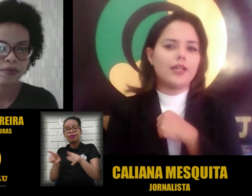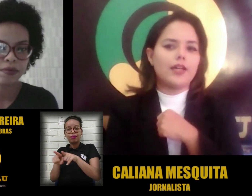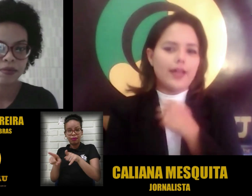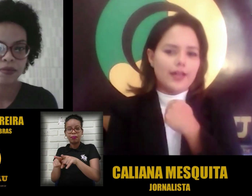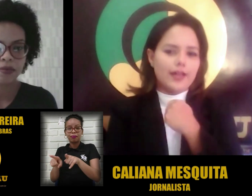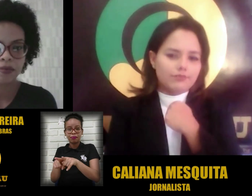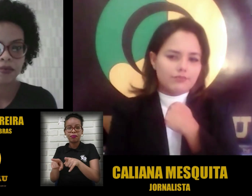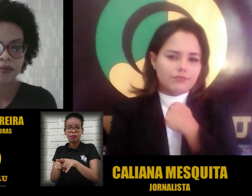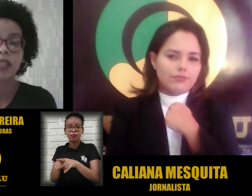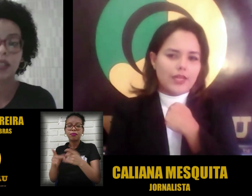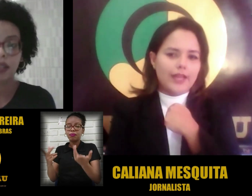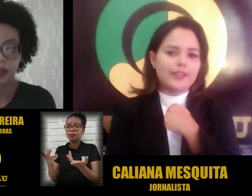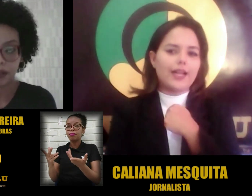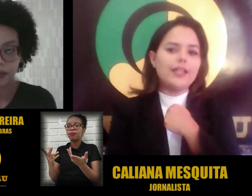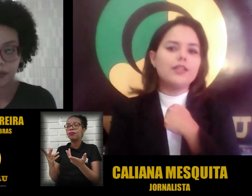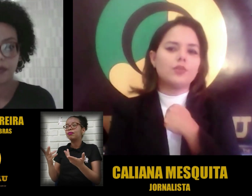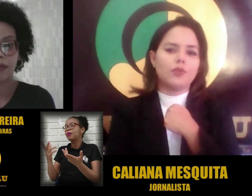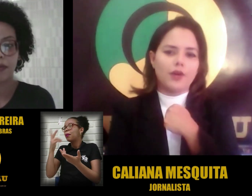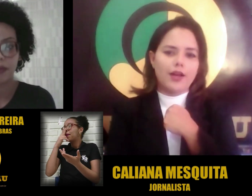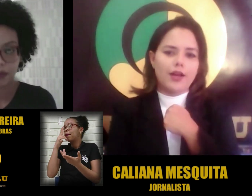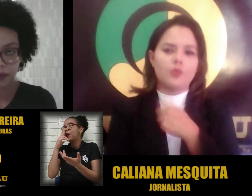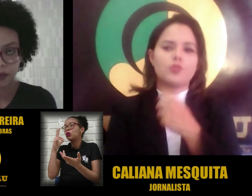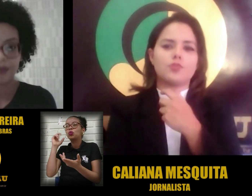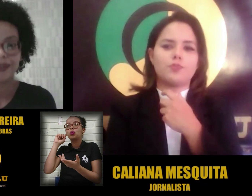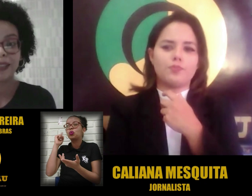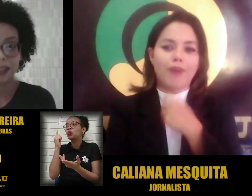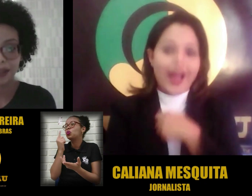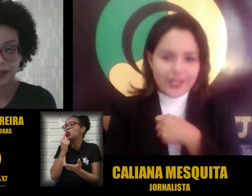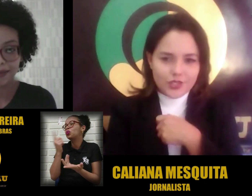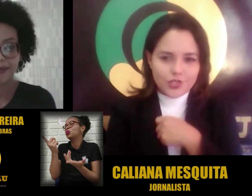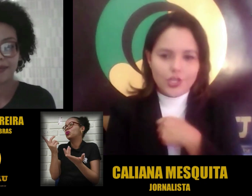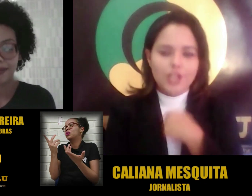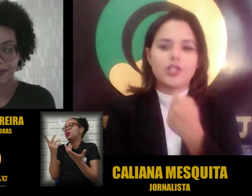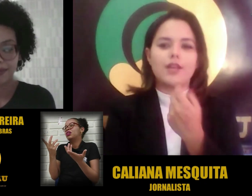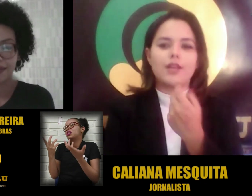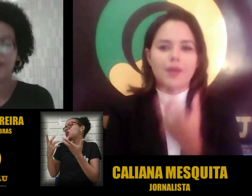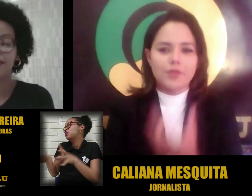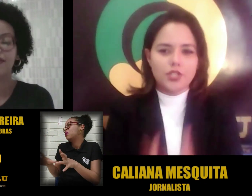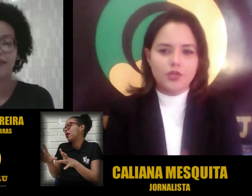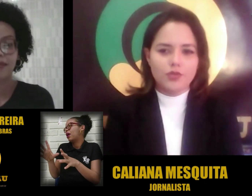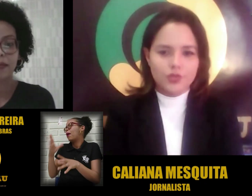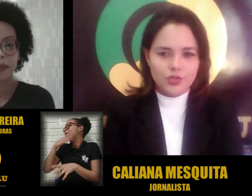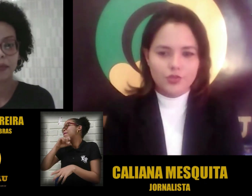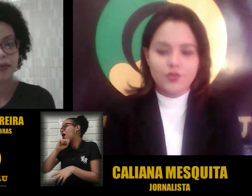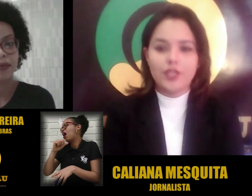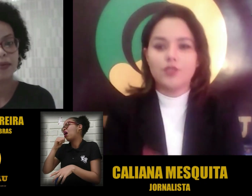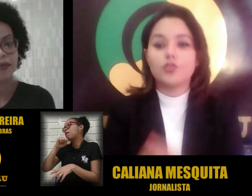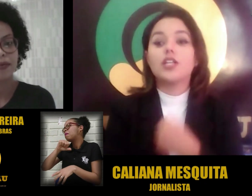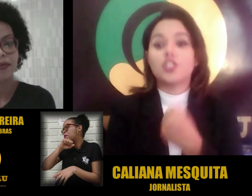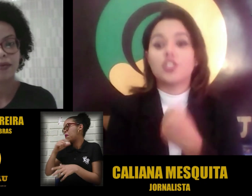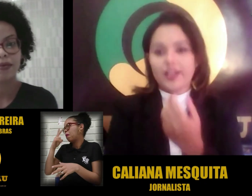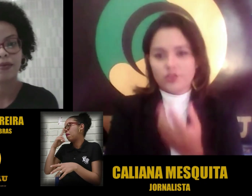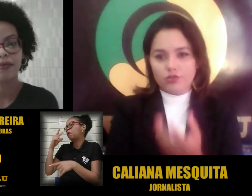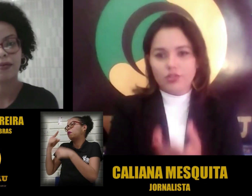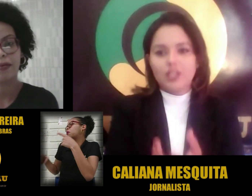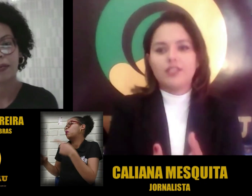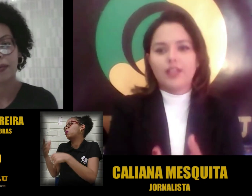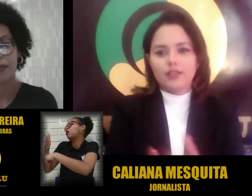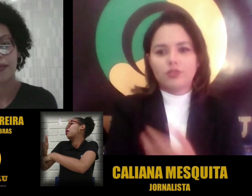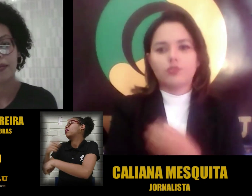retraindo os pais de permitir que os seus filhos estejam dentro